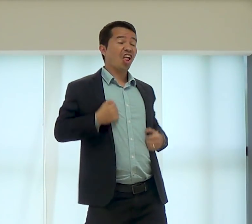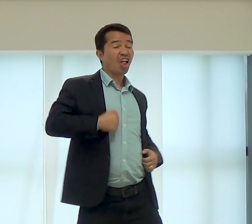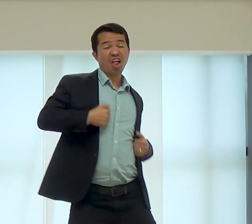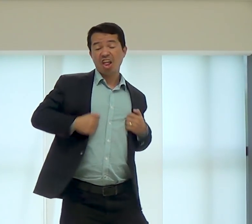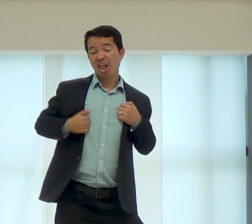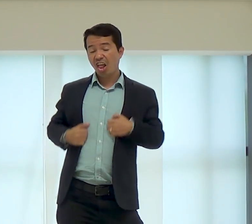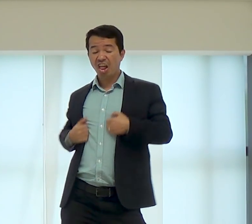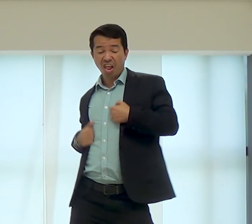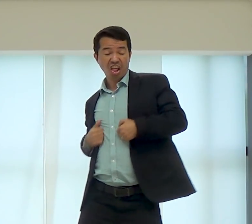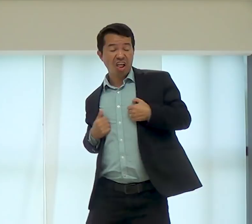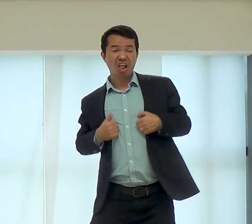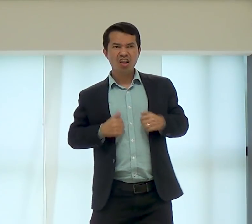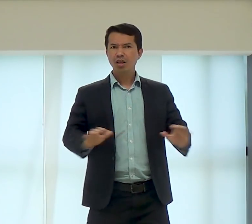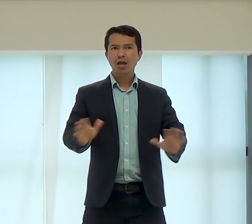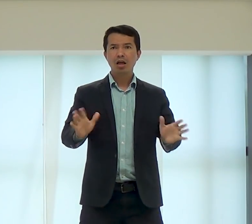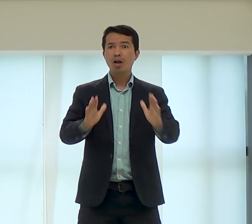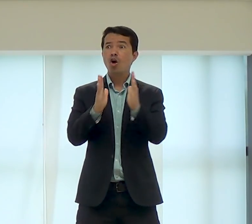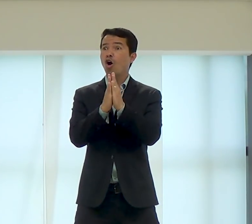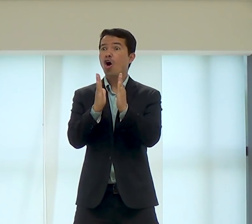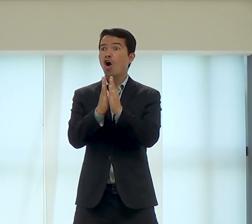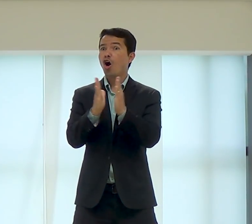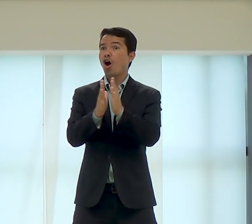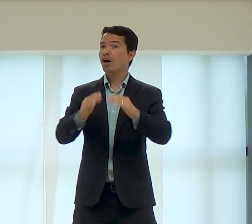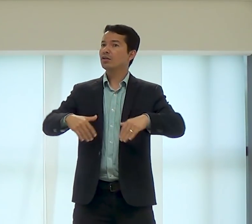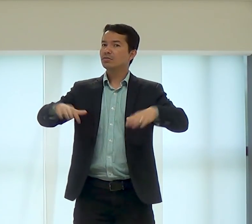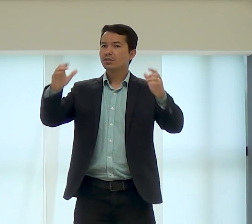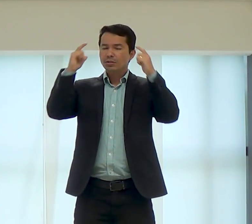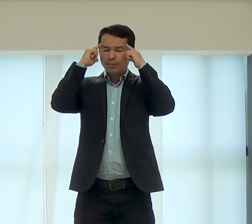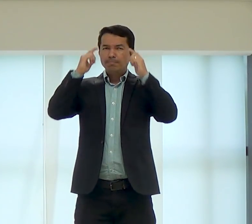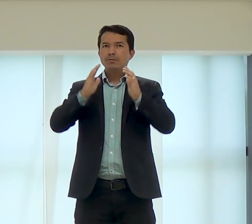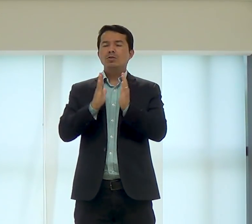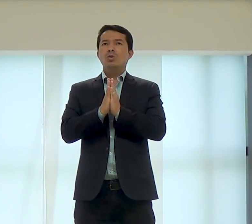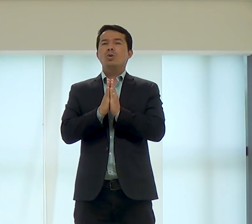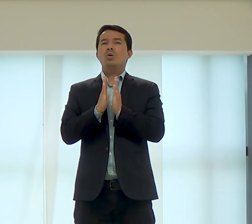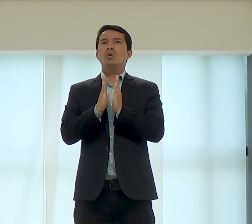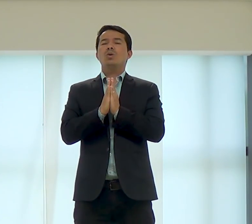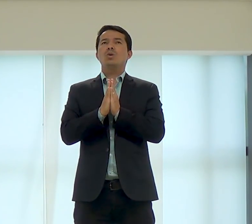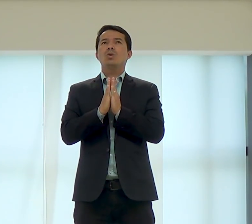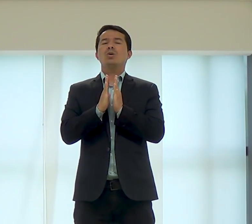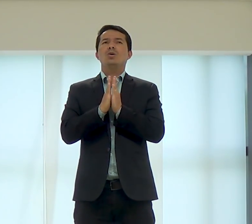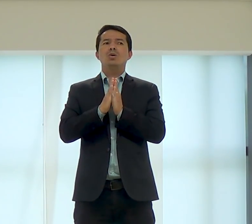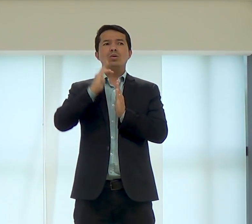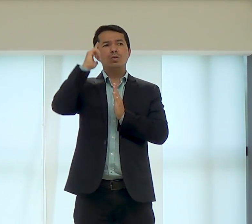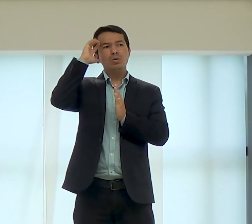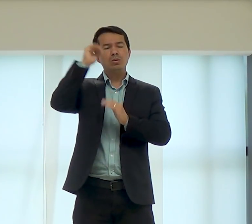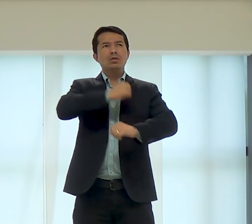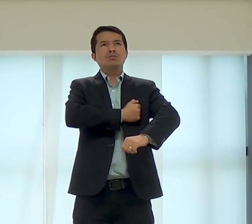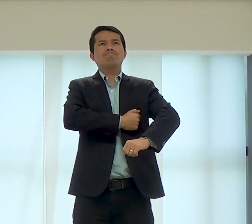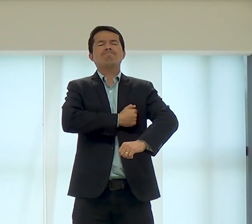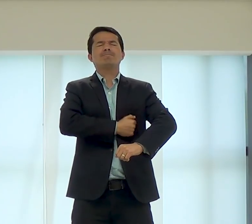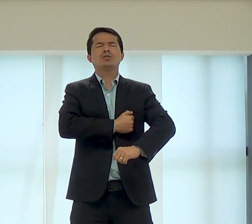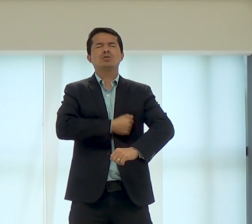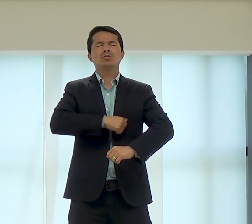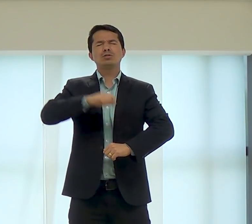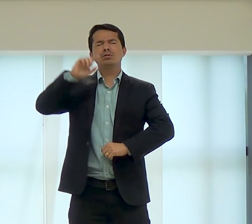você está no banho, em vez de você estar lá pensando em qualquer bobagem, você esteja com seu pensamento em oração,